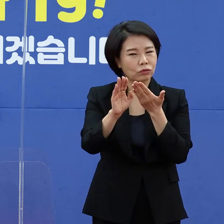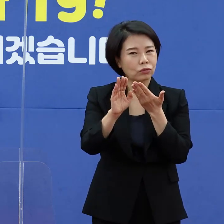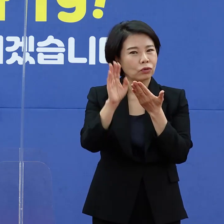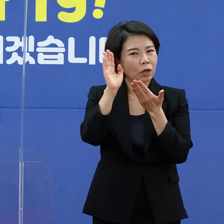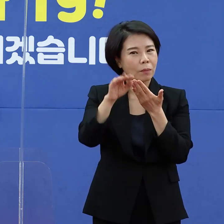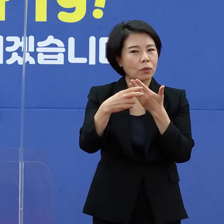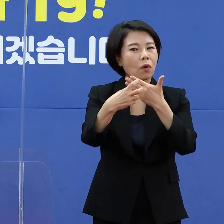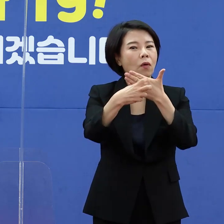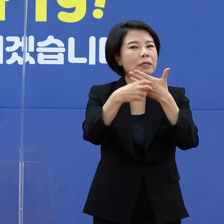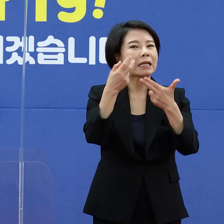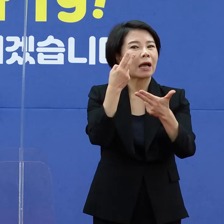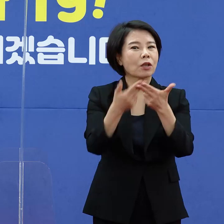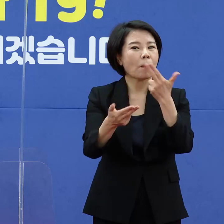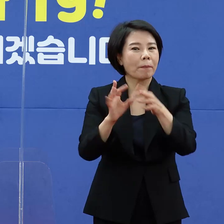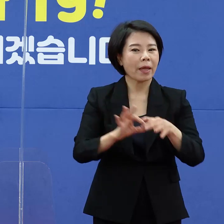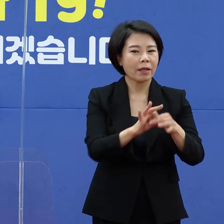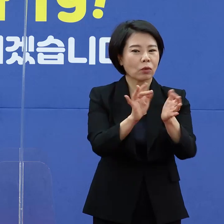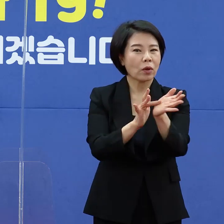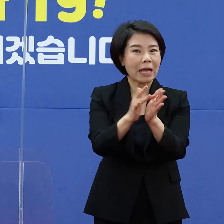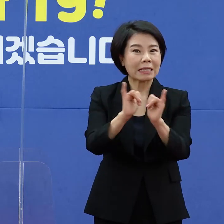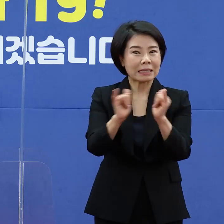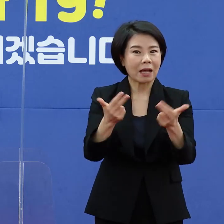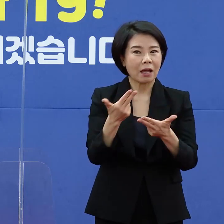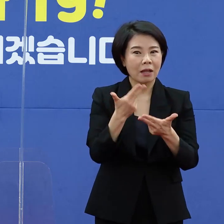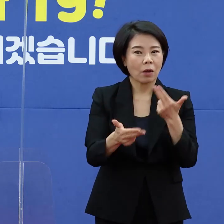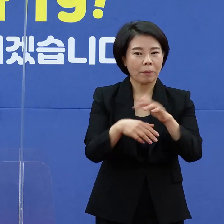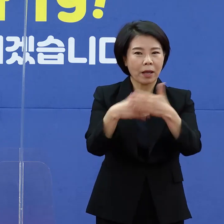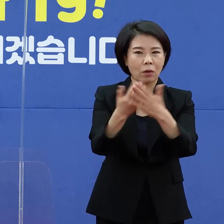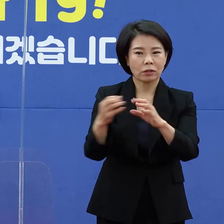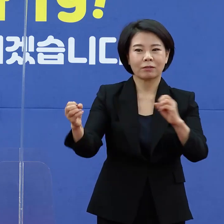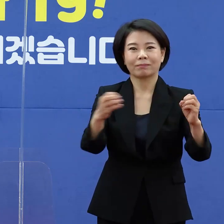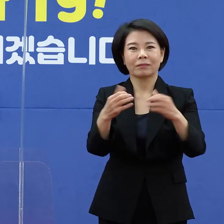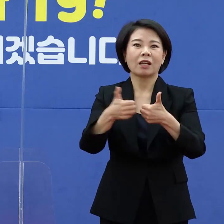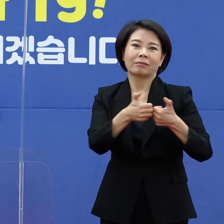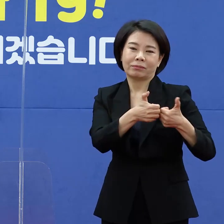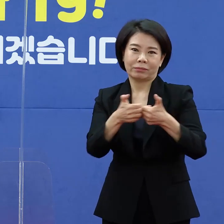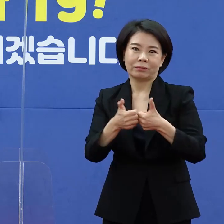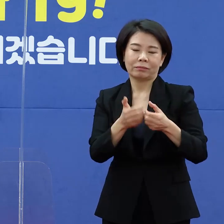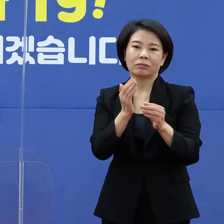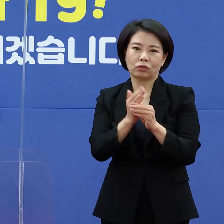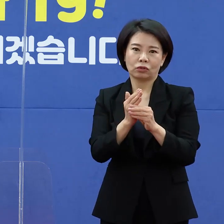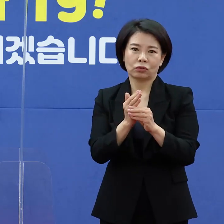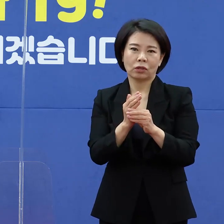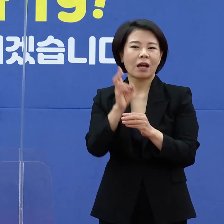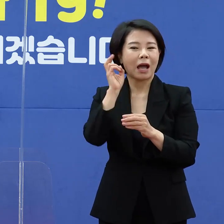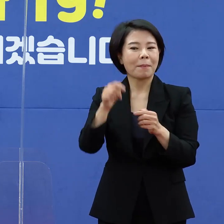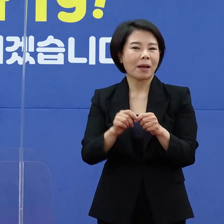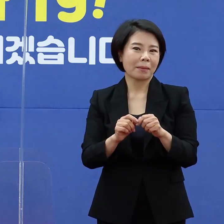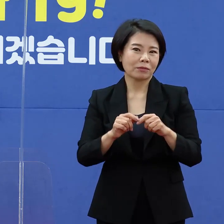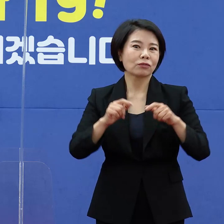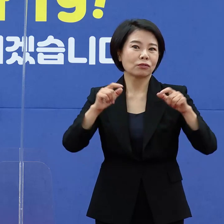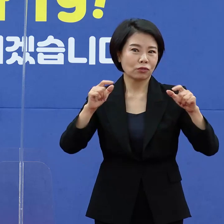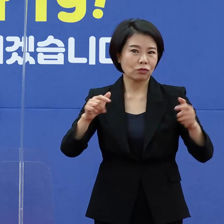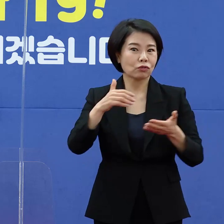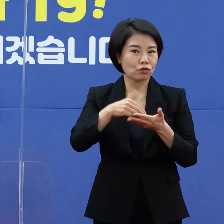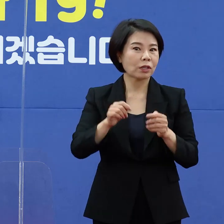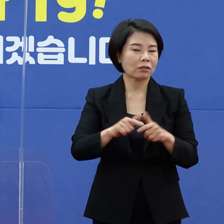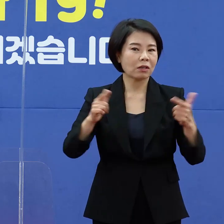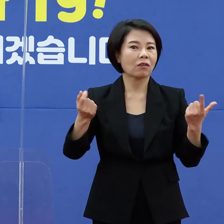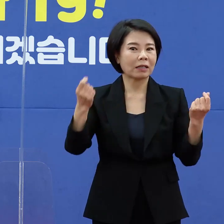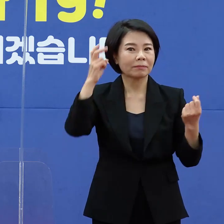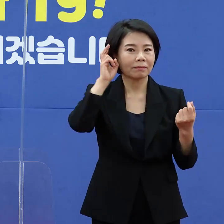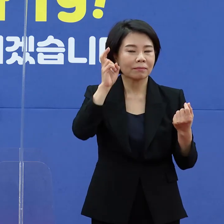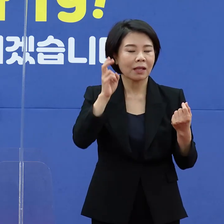지금 의사협회와도 약사협회와도 지금 대화를 하고 있고 늘어날 것으로 판단이 됩니다. 그래서